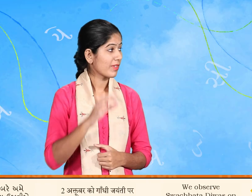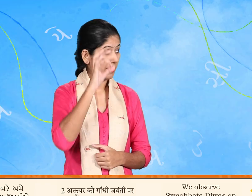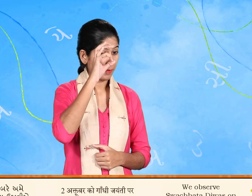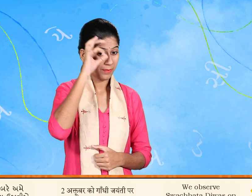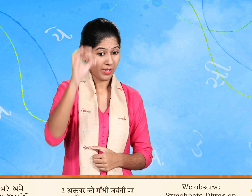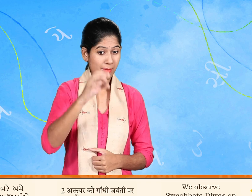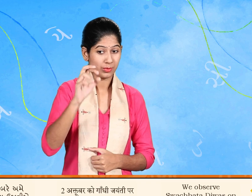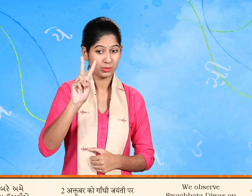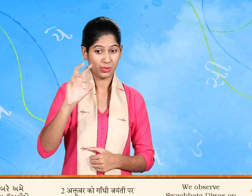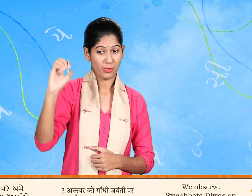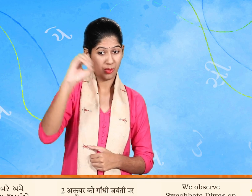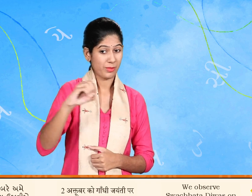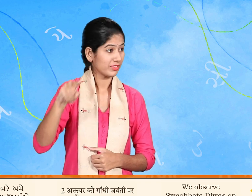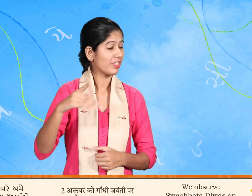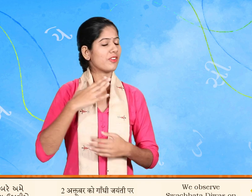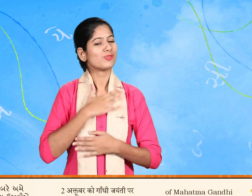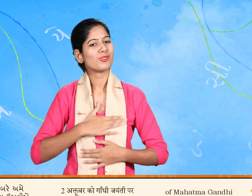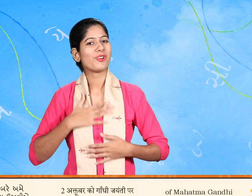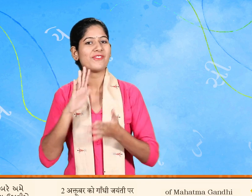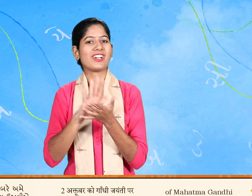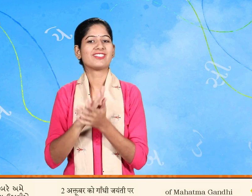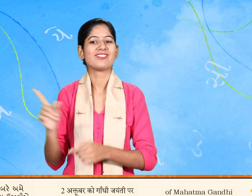ઓક્ટુવરે અમે સ્વચ્છ્તા દિવસ ઉજવીએ છે